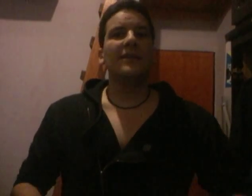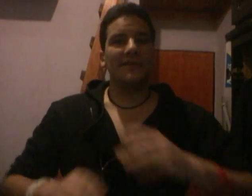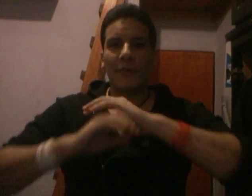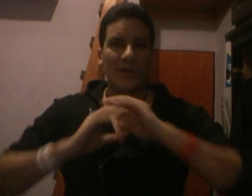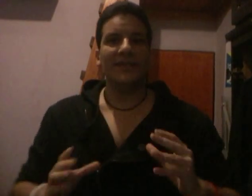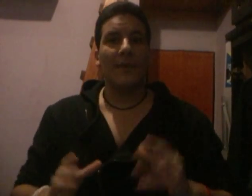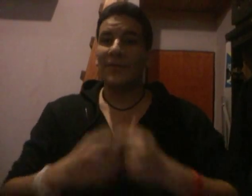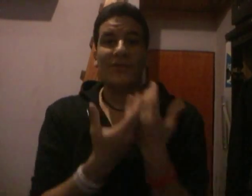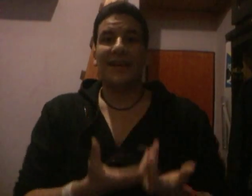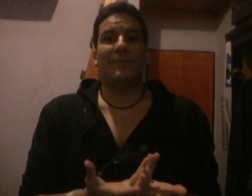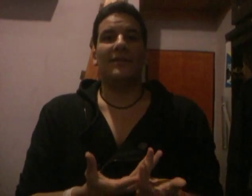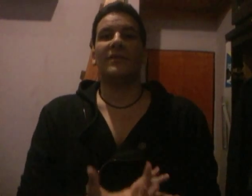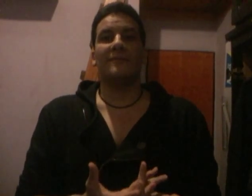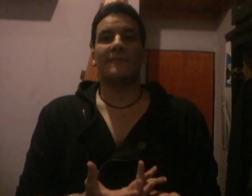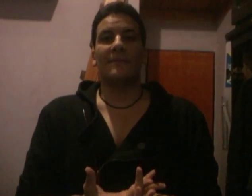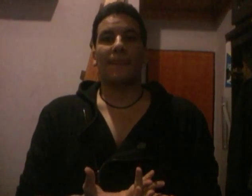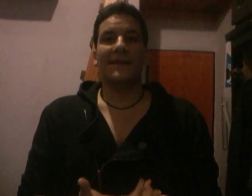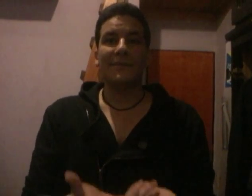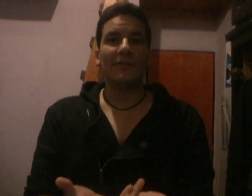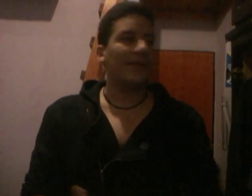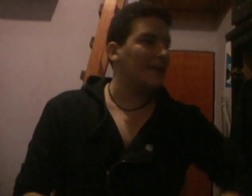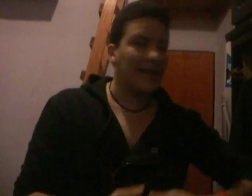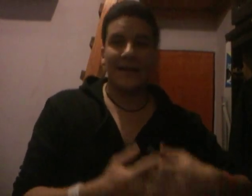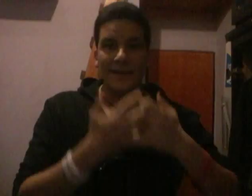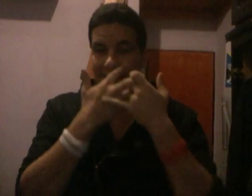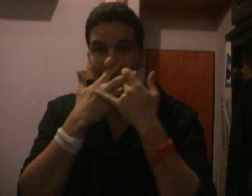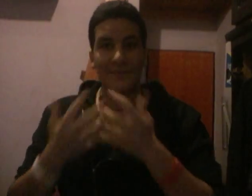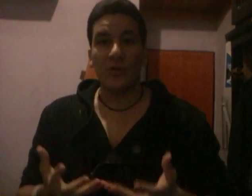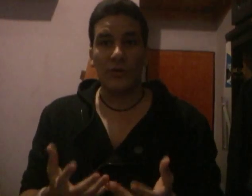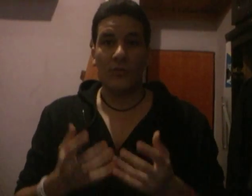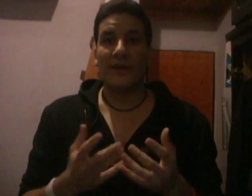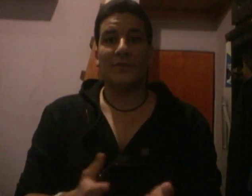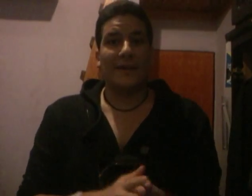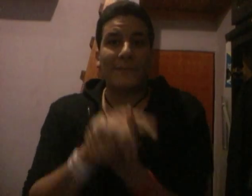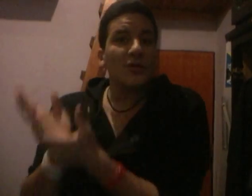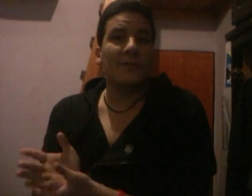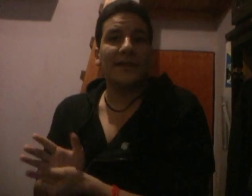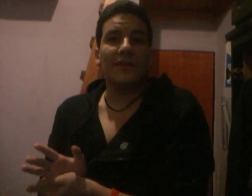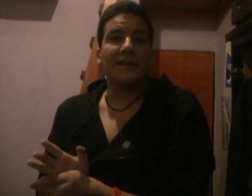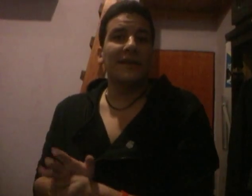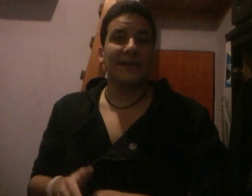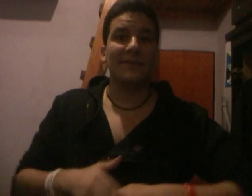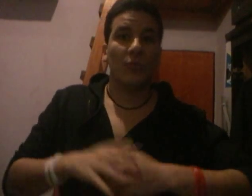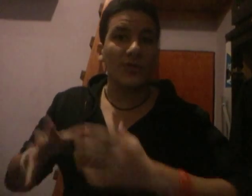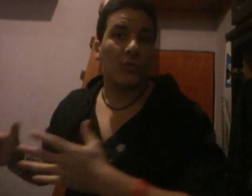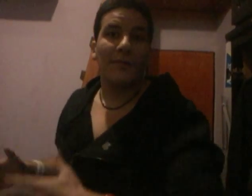está buenísima, pero no era la película. Esa película, guardamela para, ese enemigo, guardamela para la próxima película. Haceme Wonder Woman,